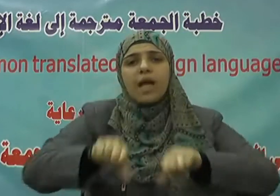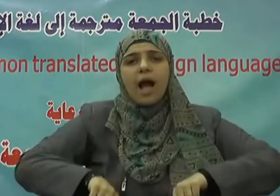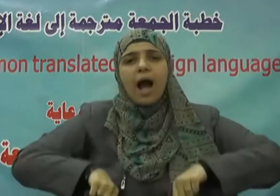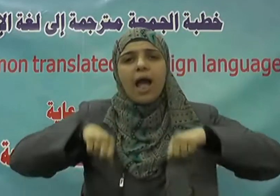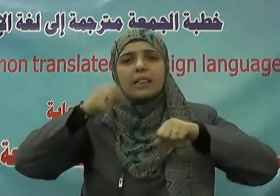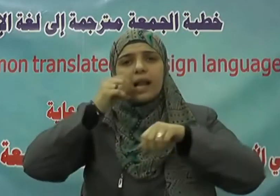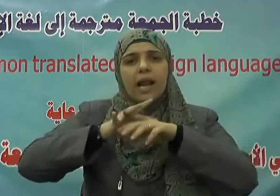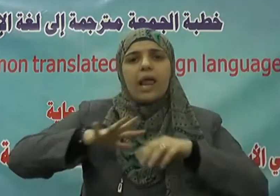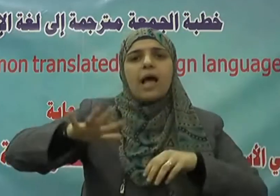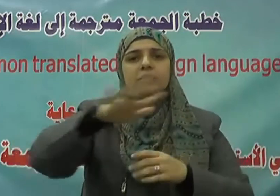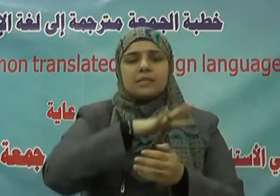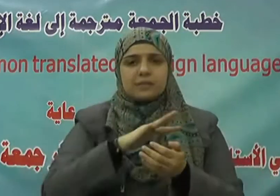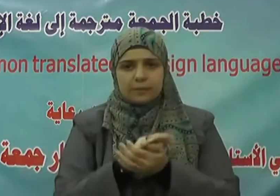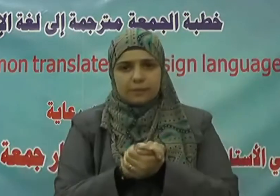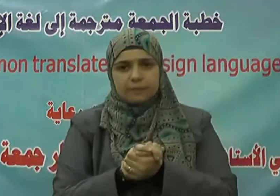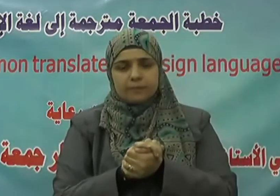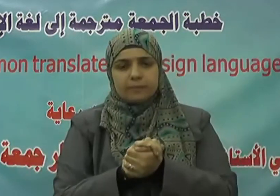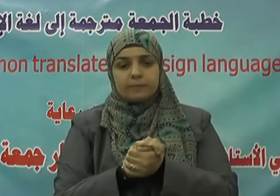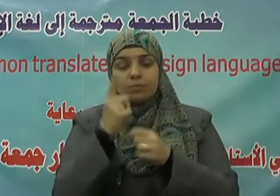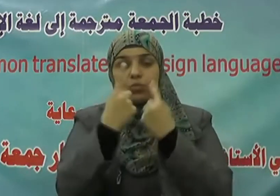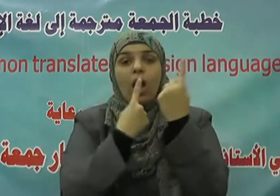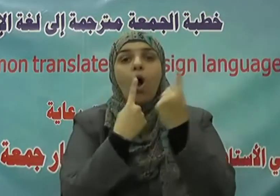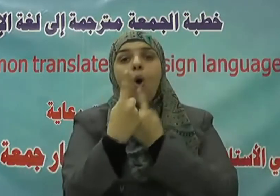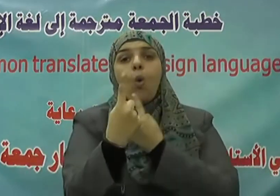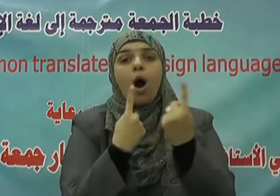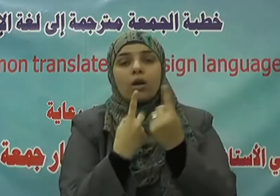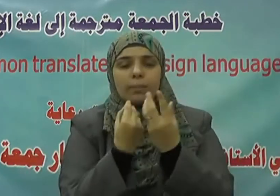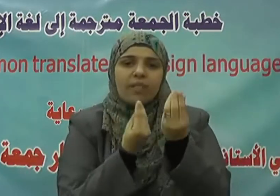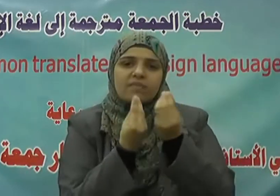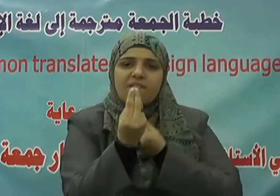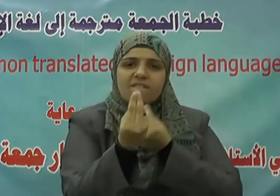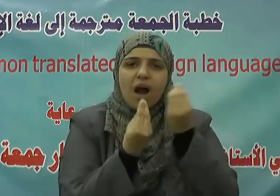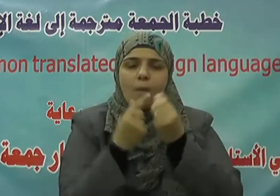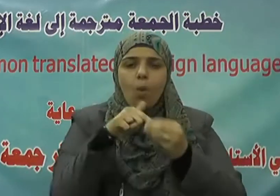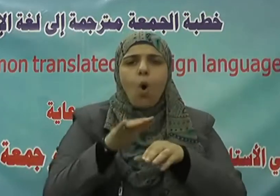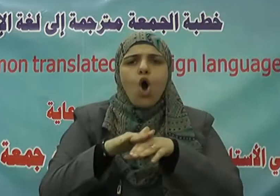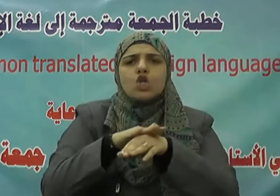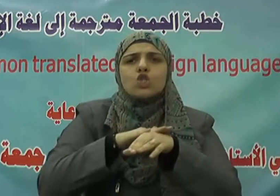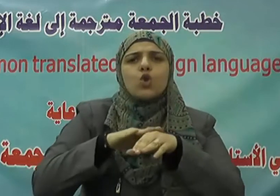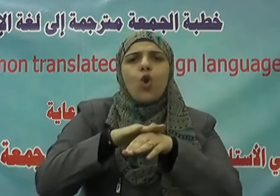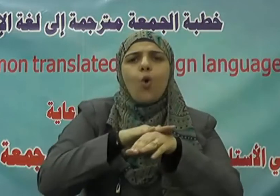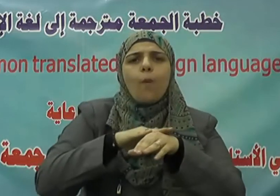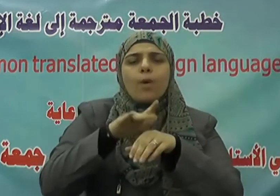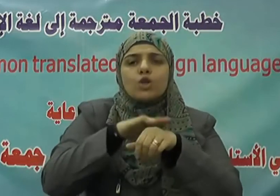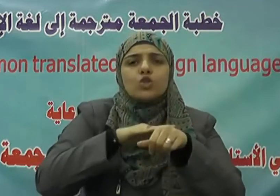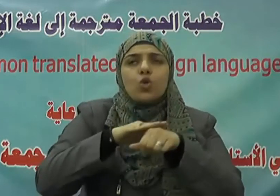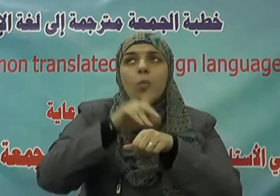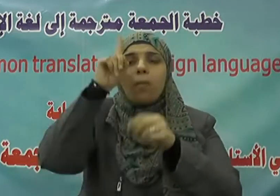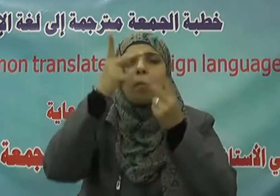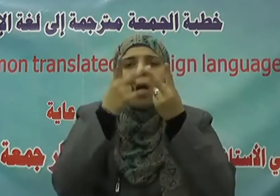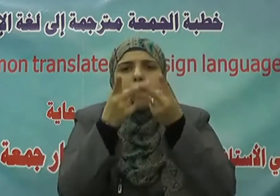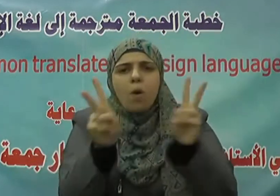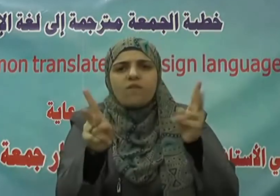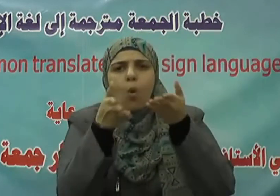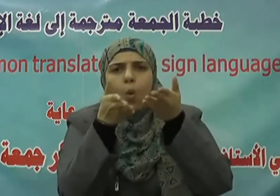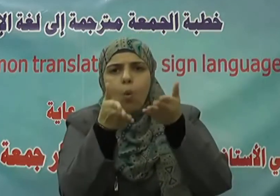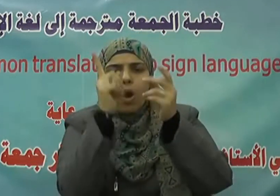فالحوار هو الأسلوب الذي ارتضاه الله عز وجل